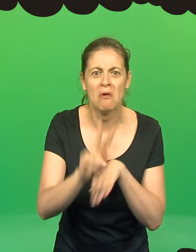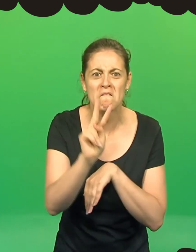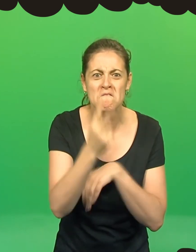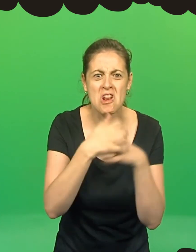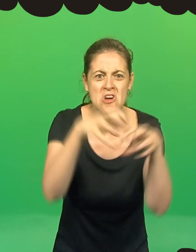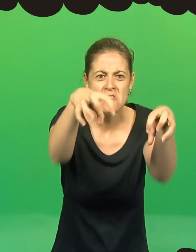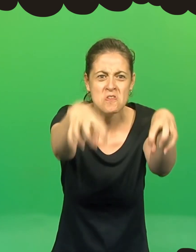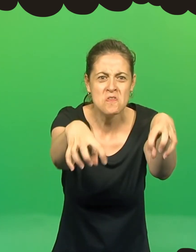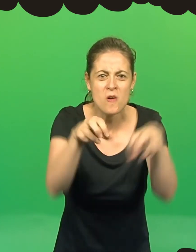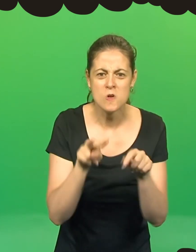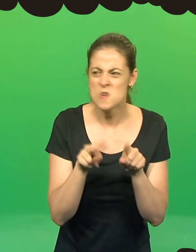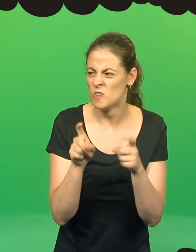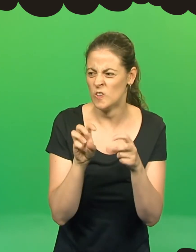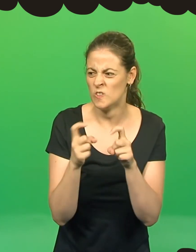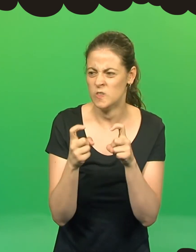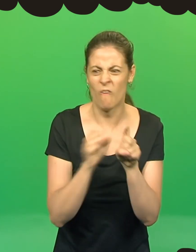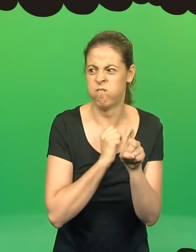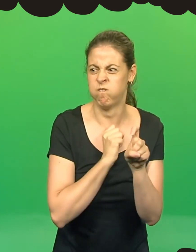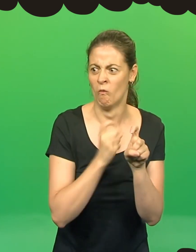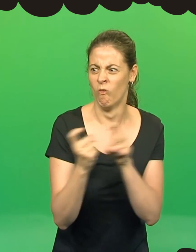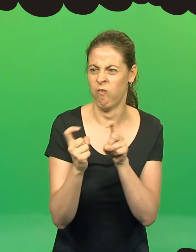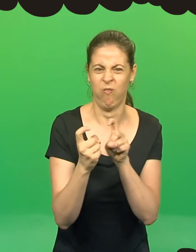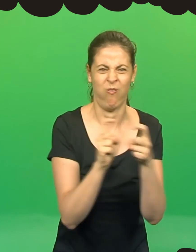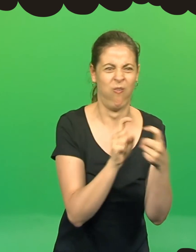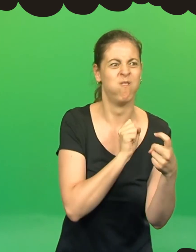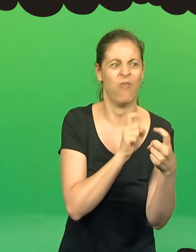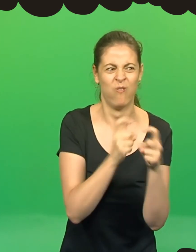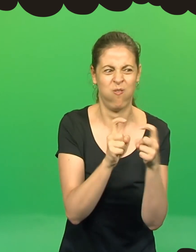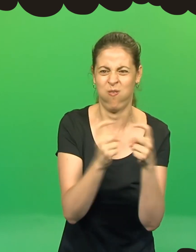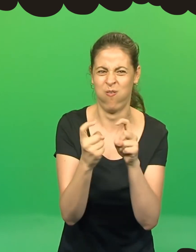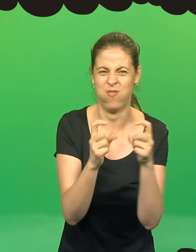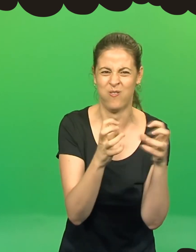Mas, quando perceberam que ainda havia duas para comer, começou a discussão.